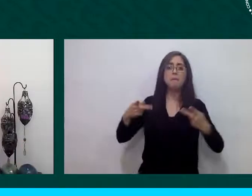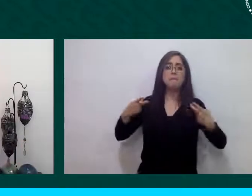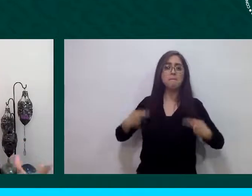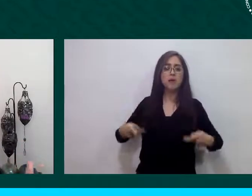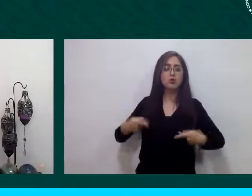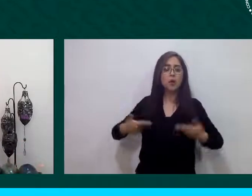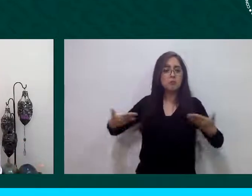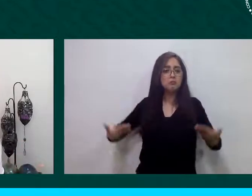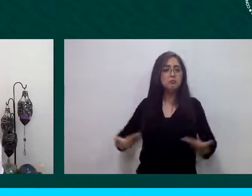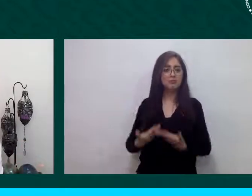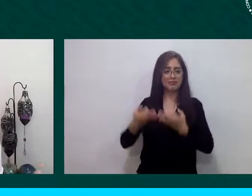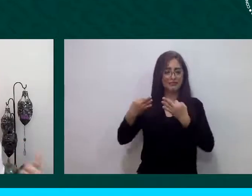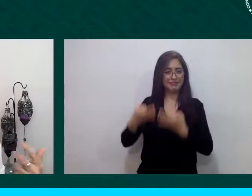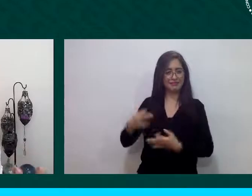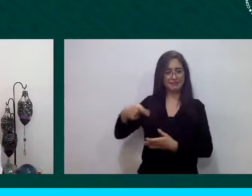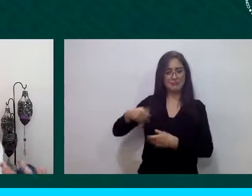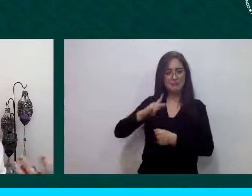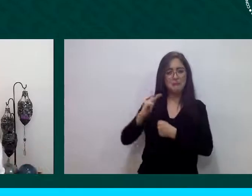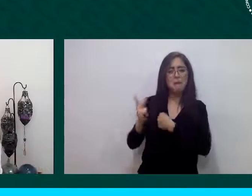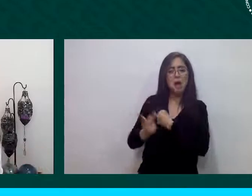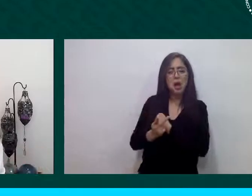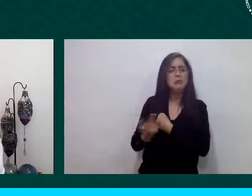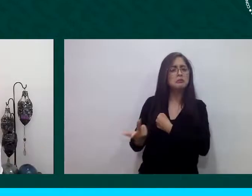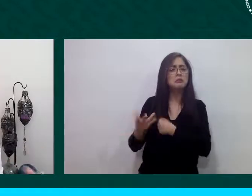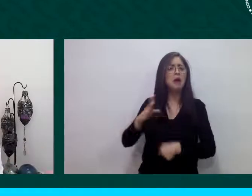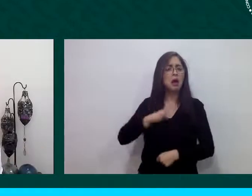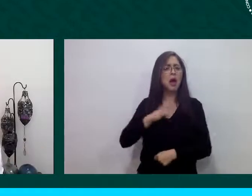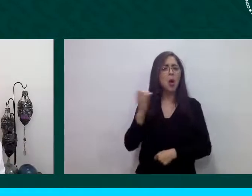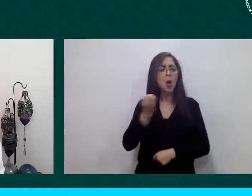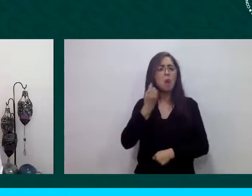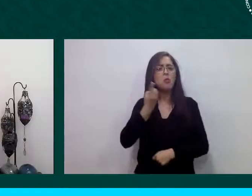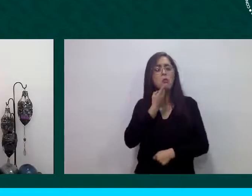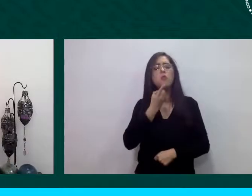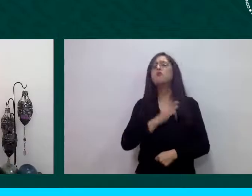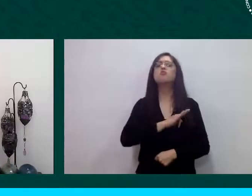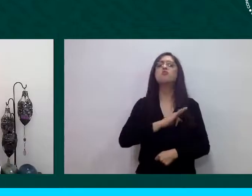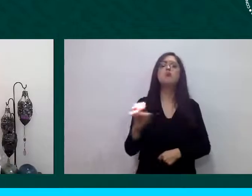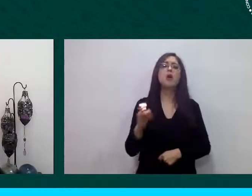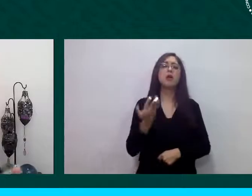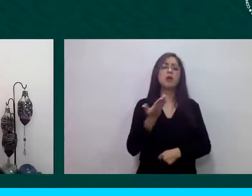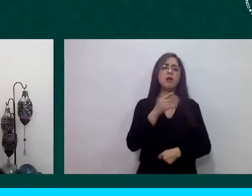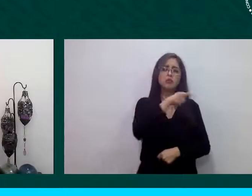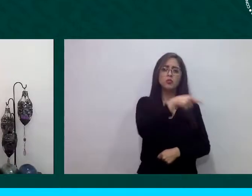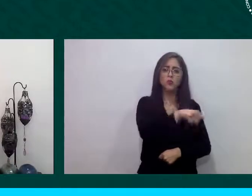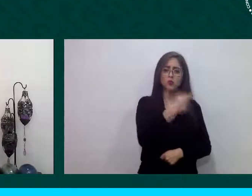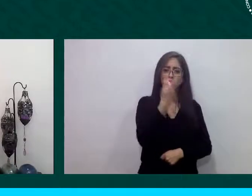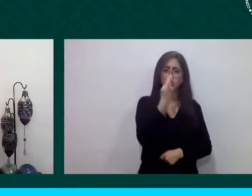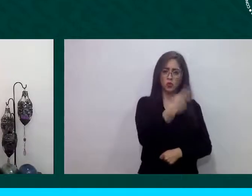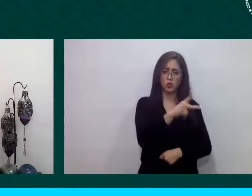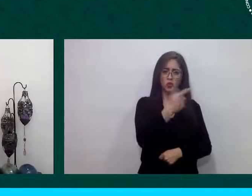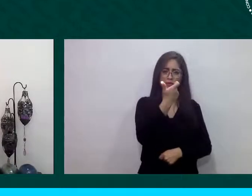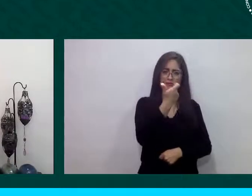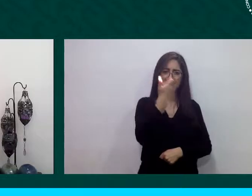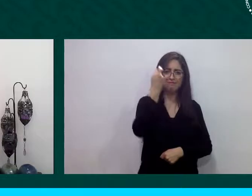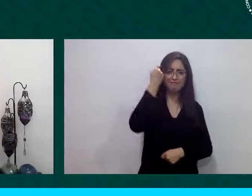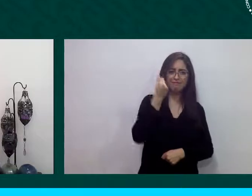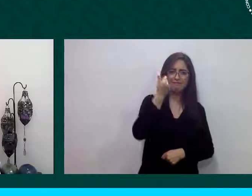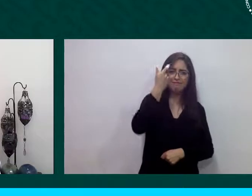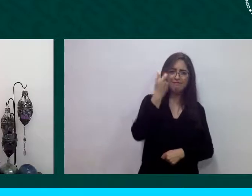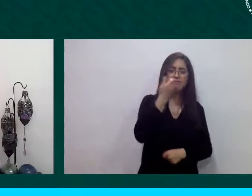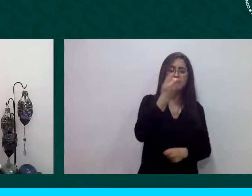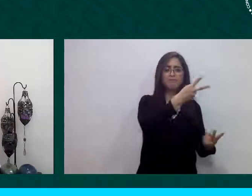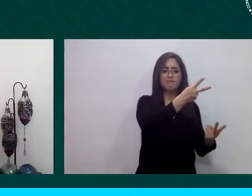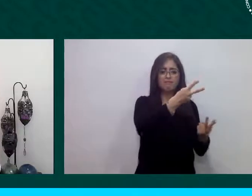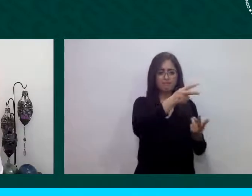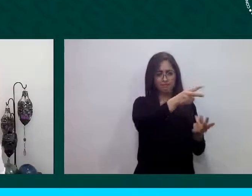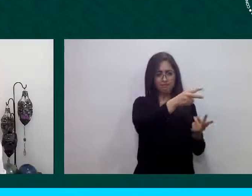solicitar parte de su retiro, de su pensión para el retiro, lo cual era imposible para las personas o